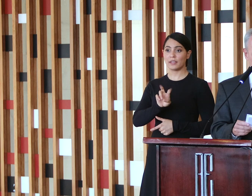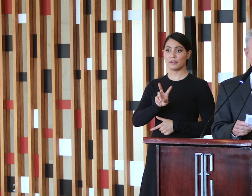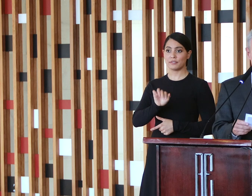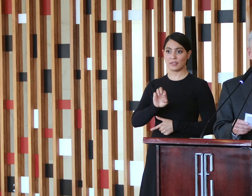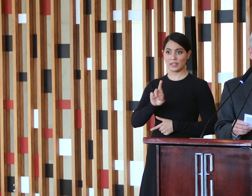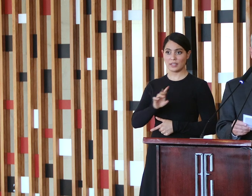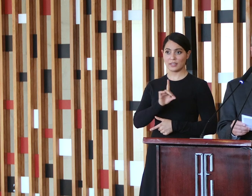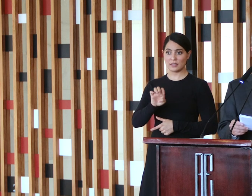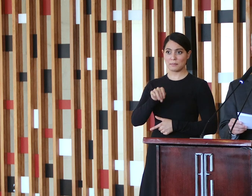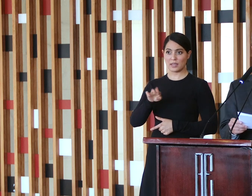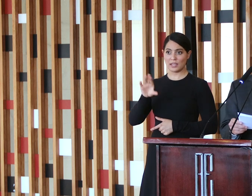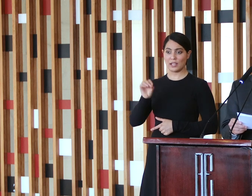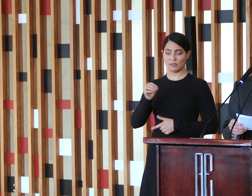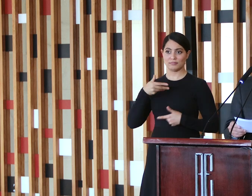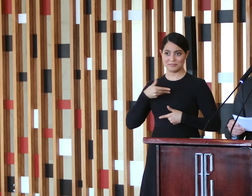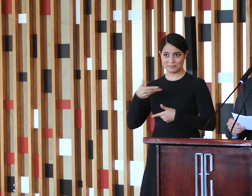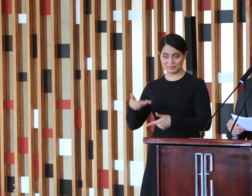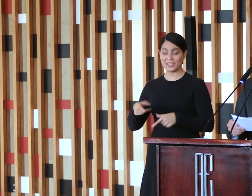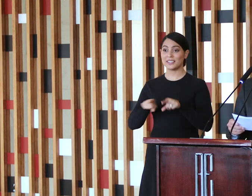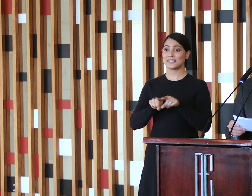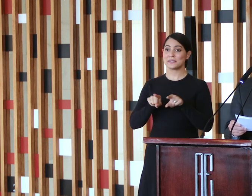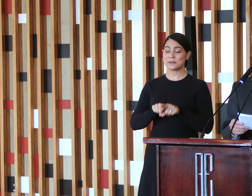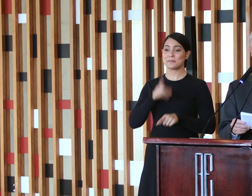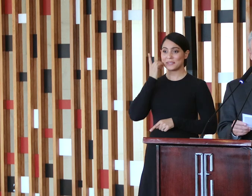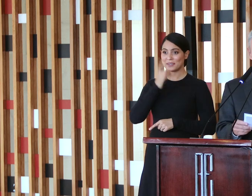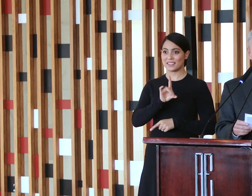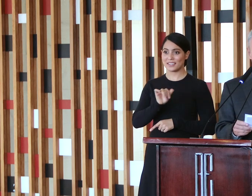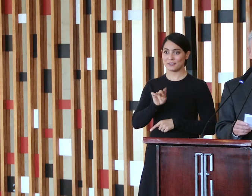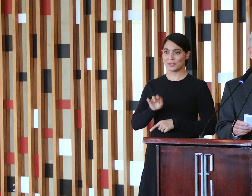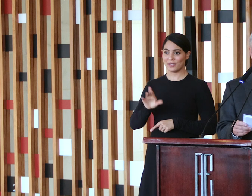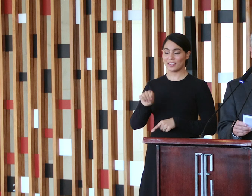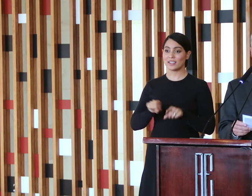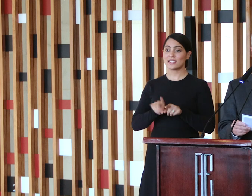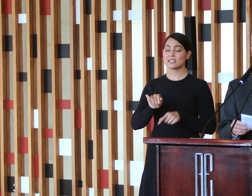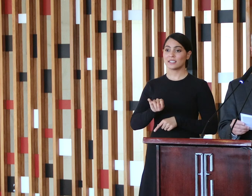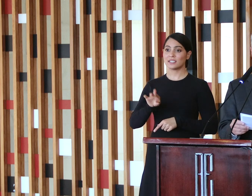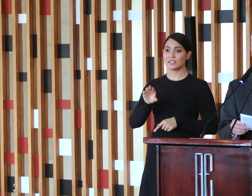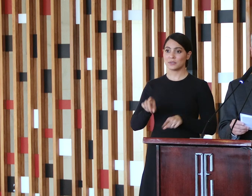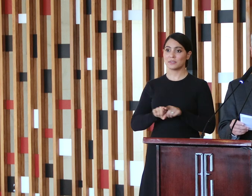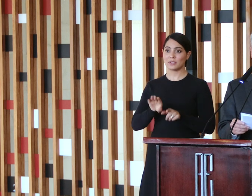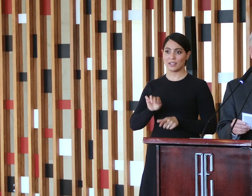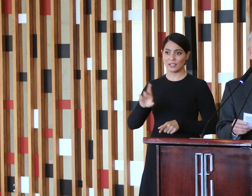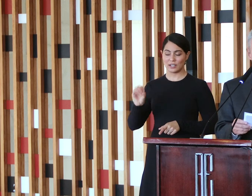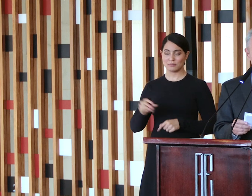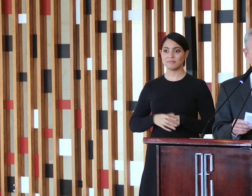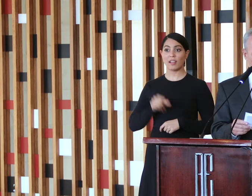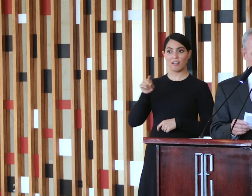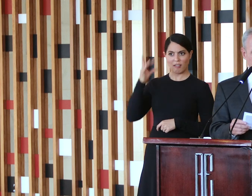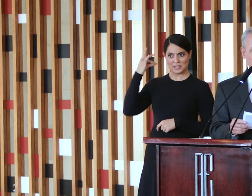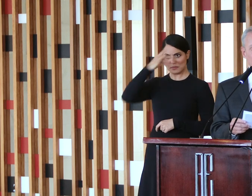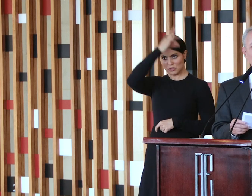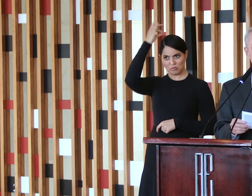companhia dos deputados da Vitória, Sanderson e Hélio Lopes. O Estado é o maior